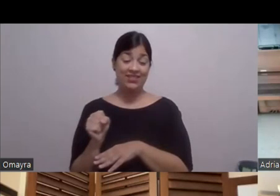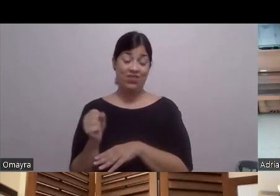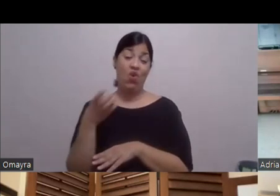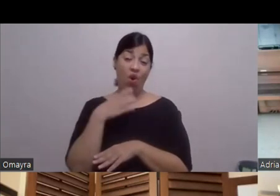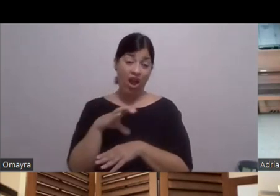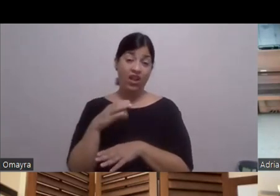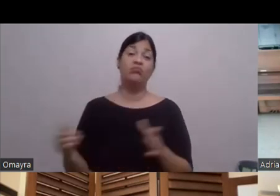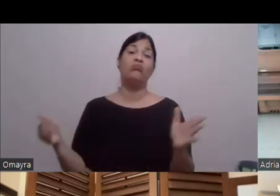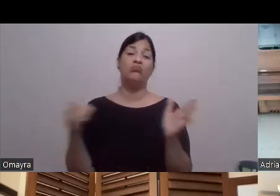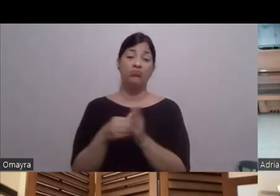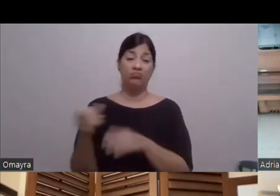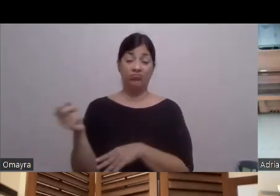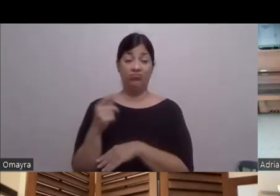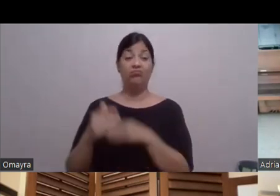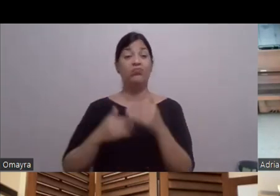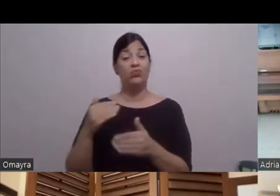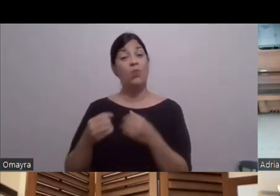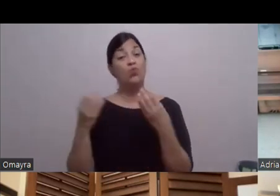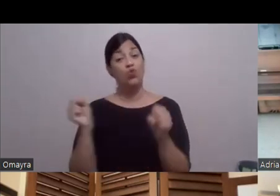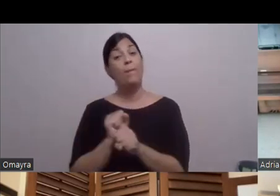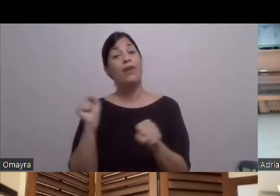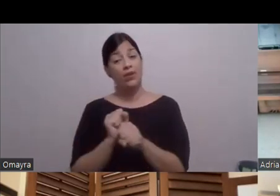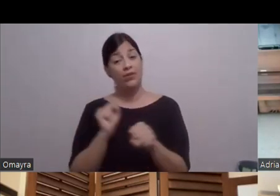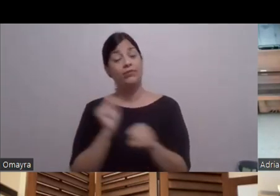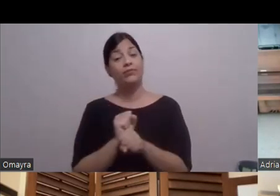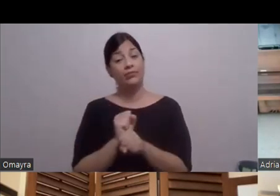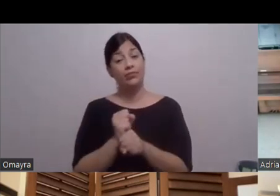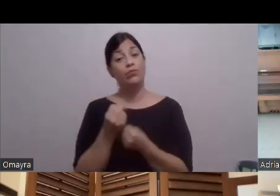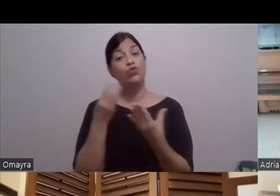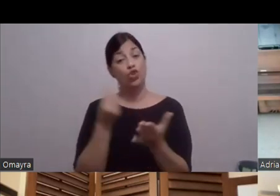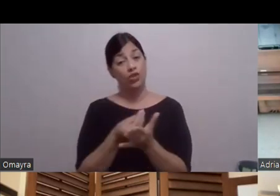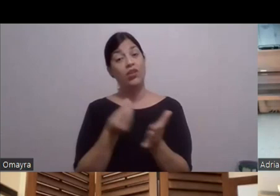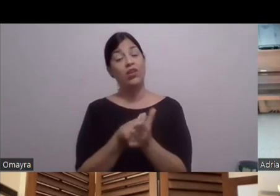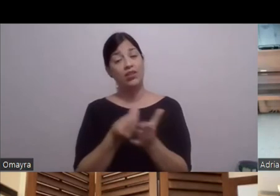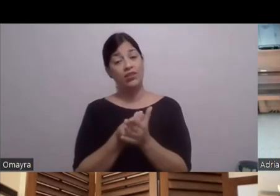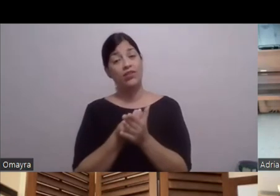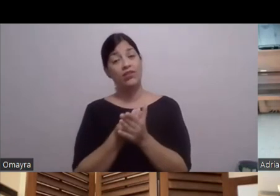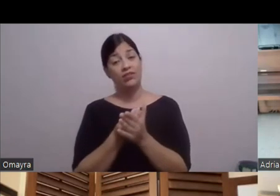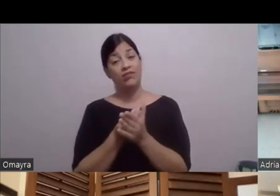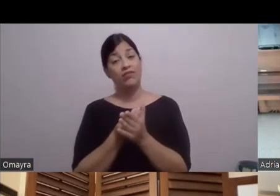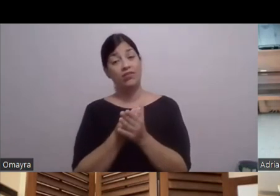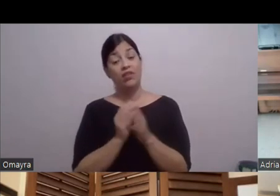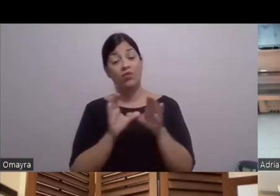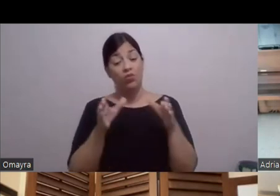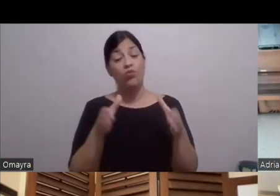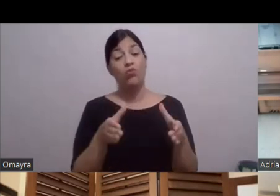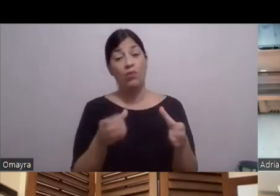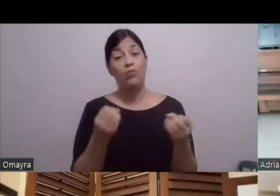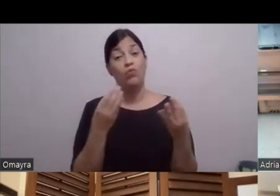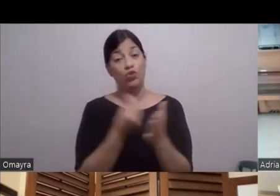Produce mucho Mucho empleo Y mucho dinero Es una industria De mucho dinero Yo no entiendo Yo sé que aquí